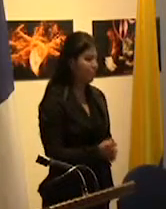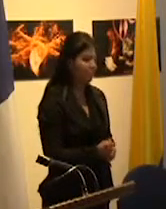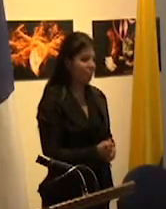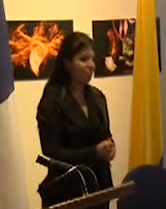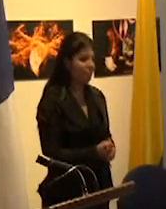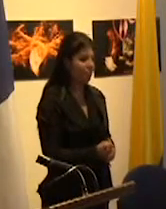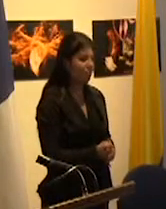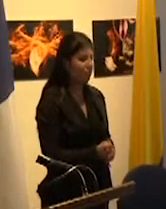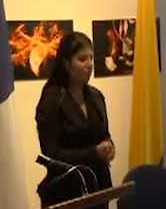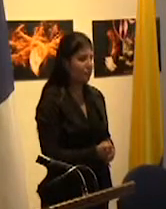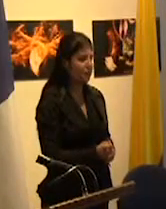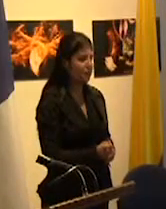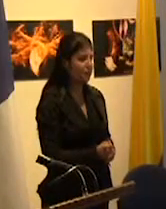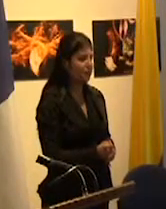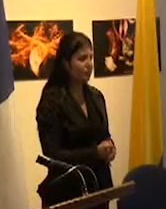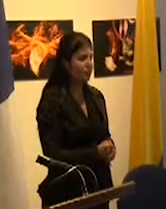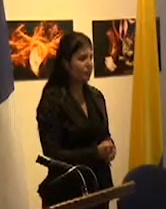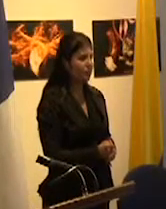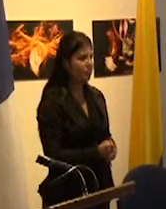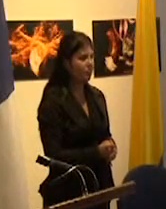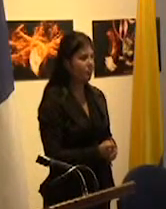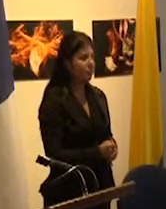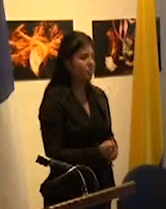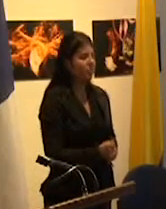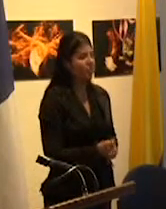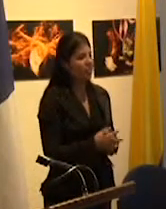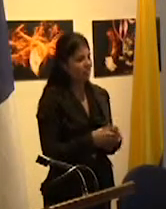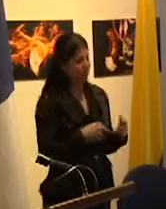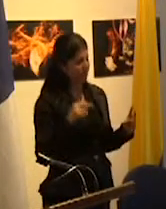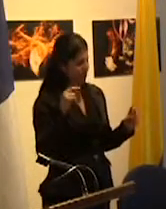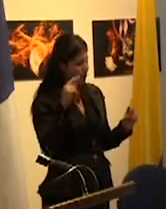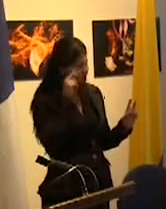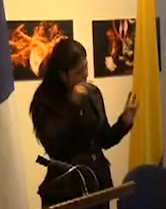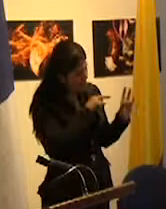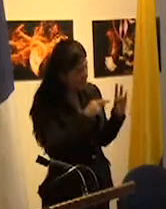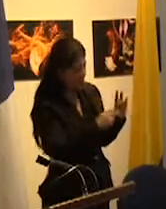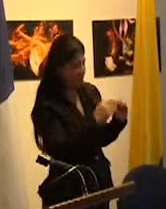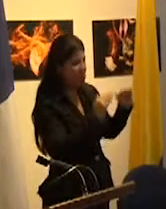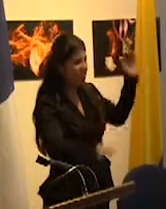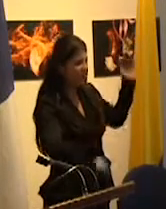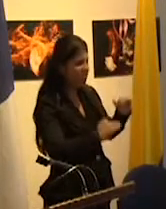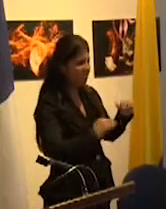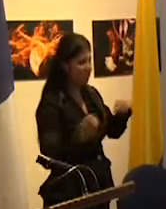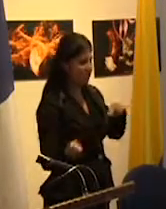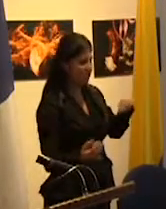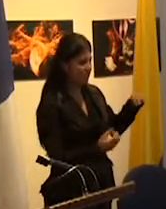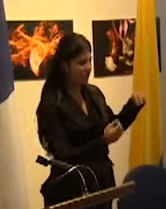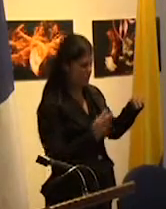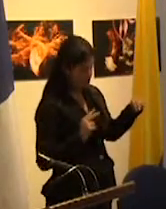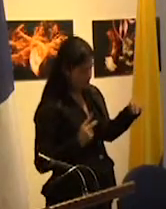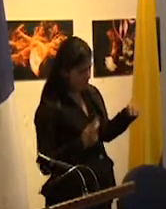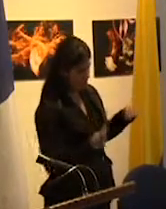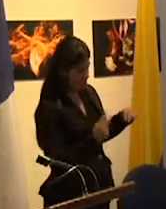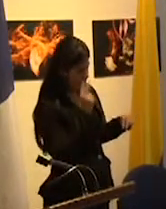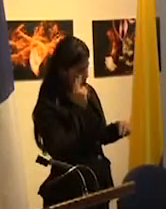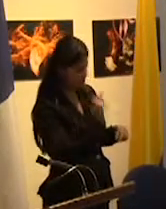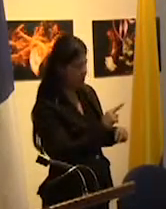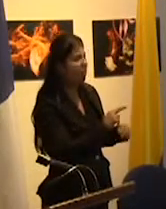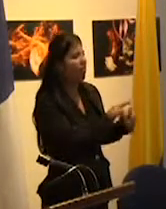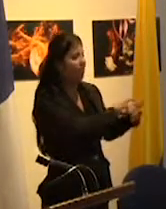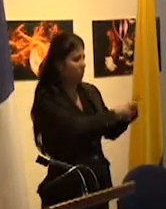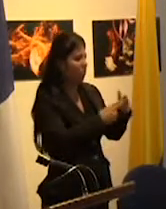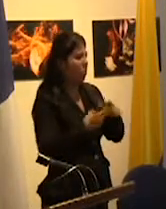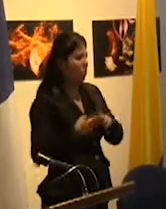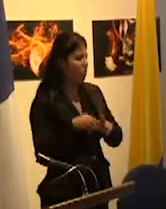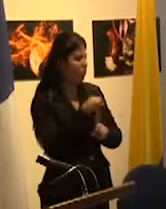entonces la evolución de la percepción de las desigualdades educativas también podríamos decir es paralela a la de las